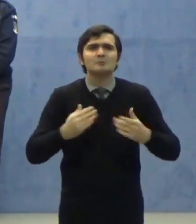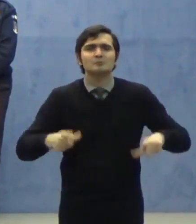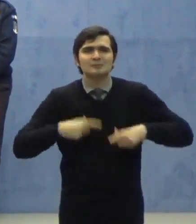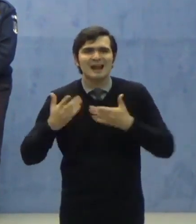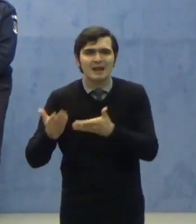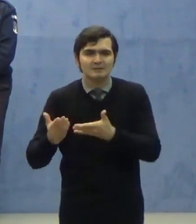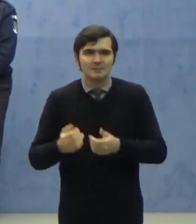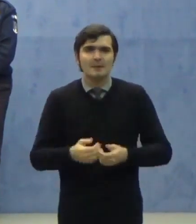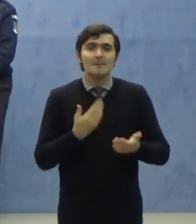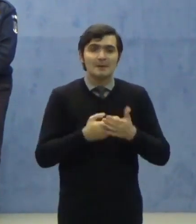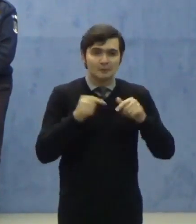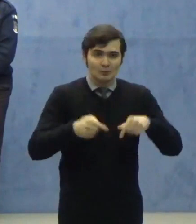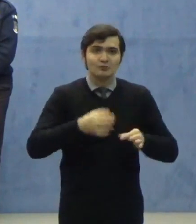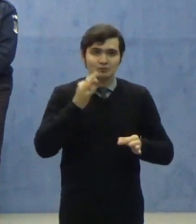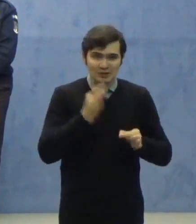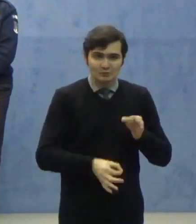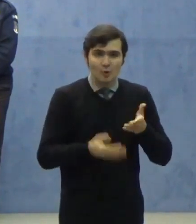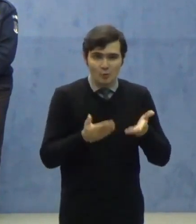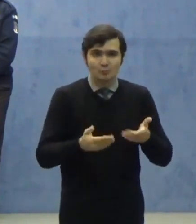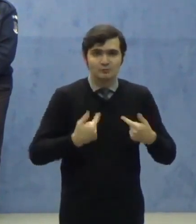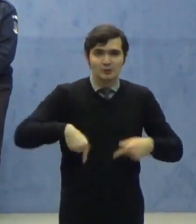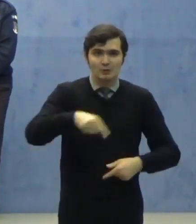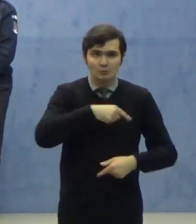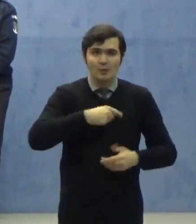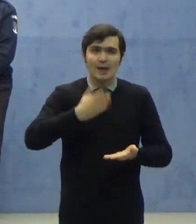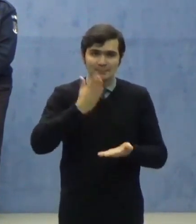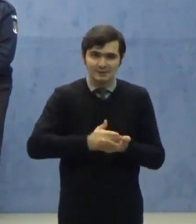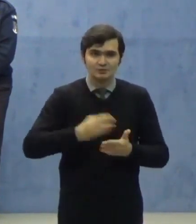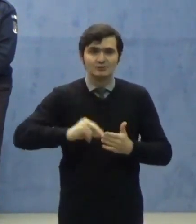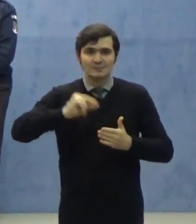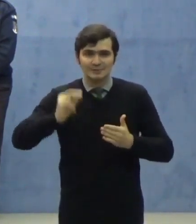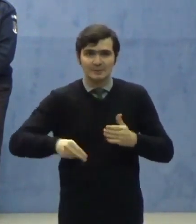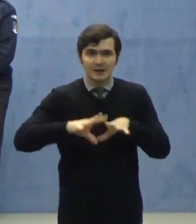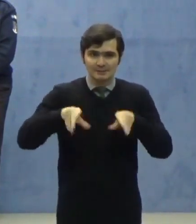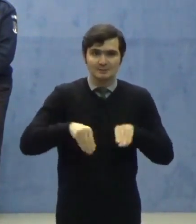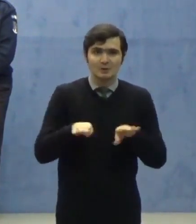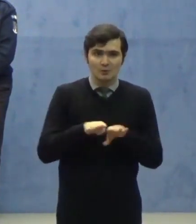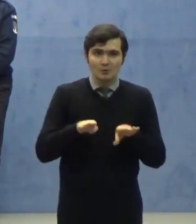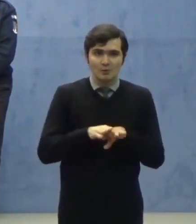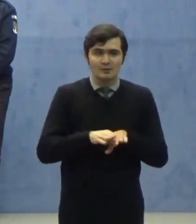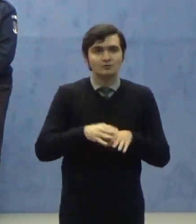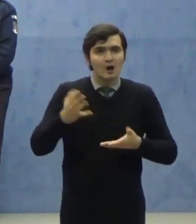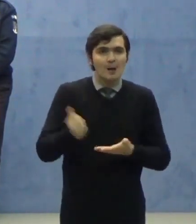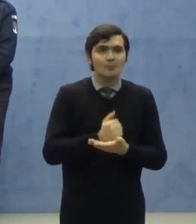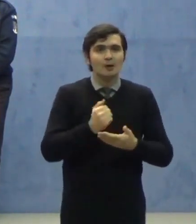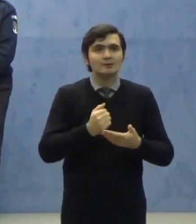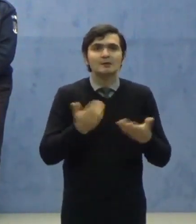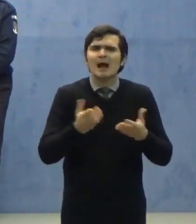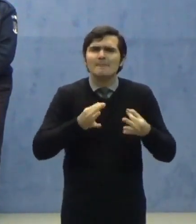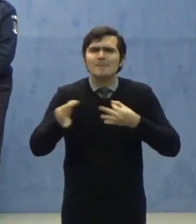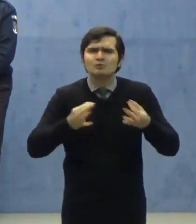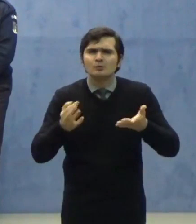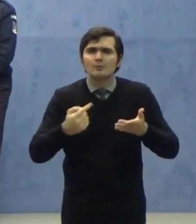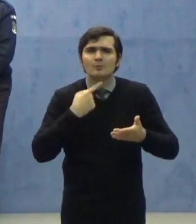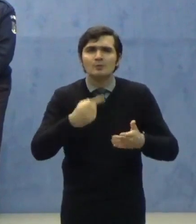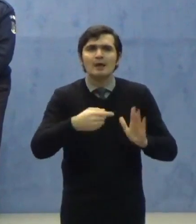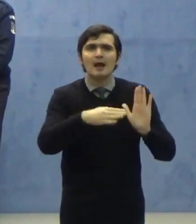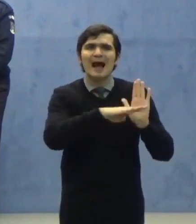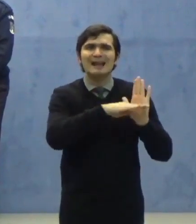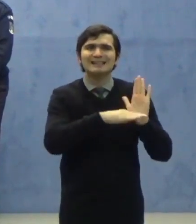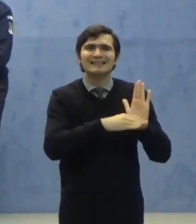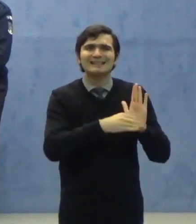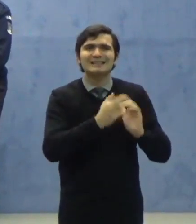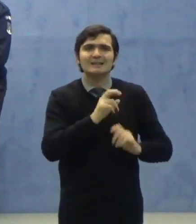semnat și am decis, împreună cu colegii, să luăm următoarea măsură. Articolul 8.